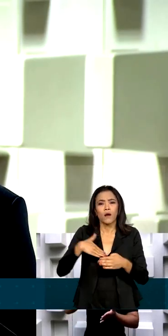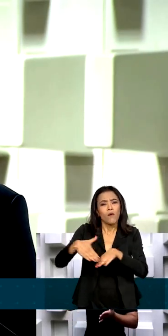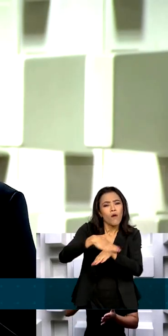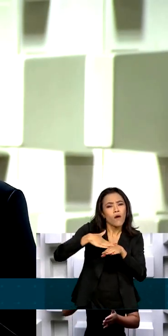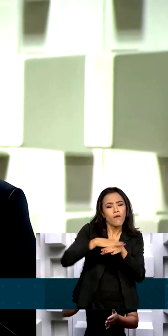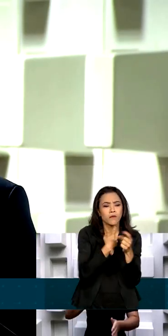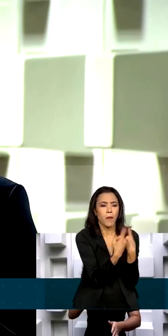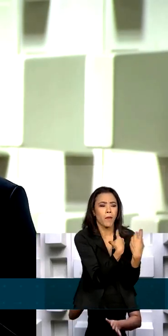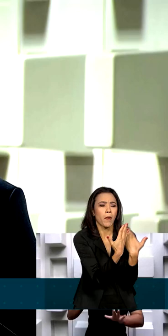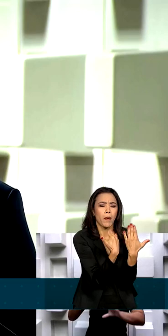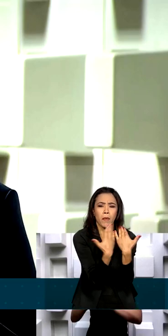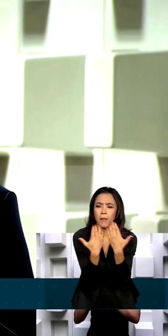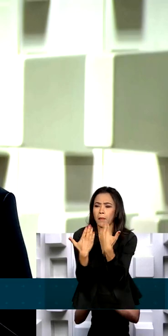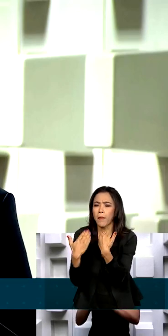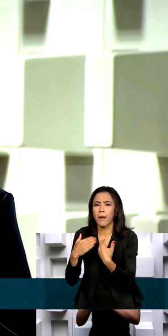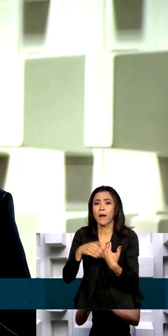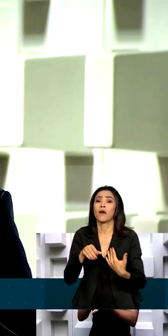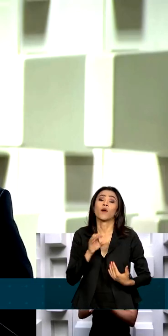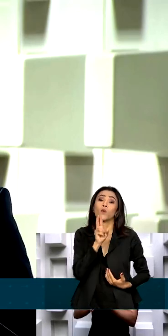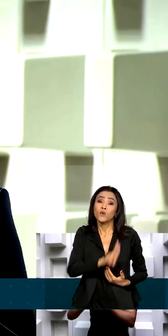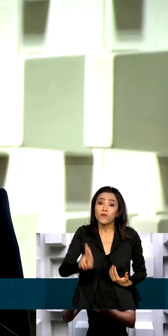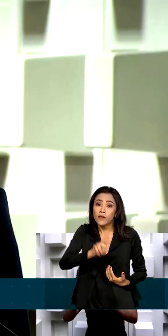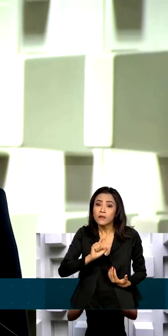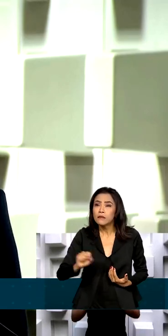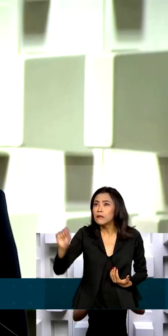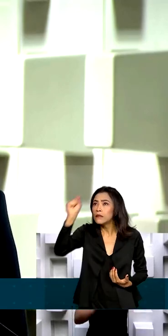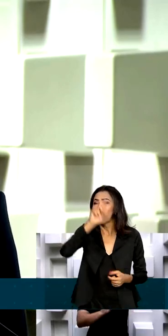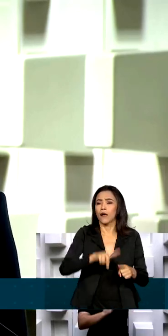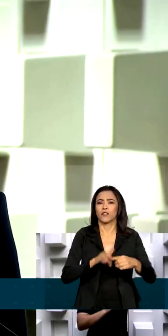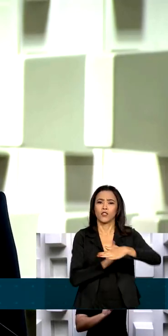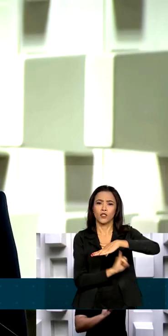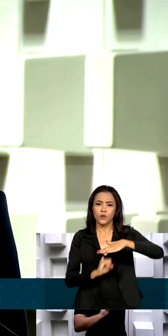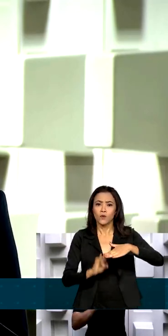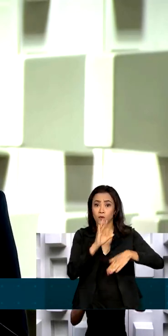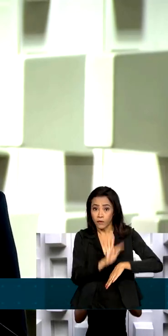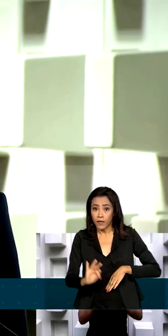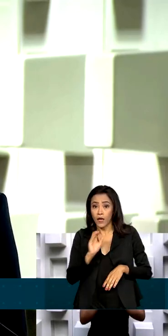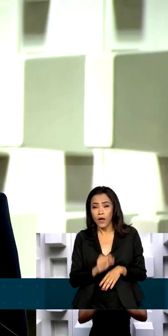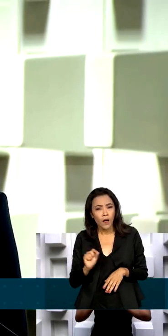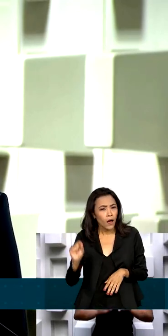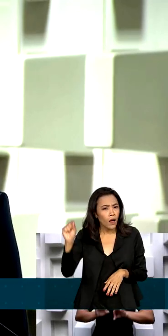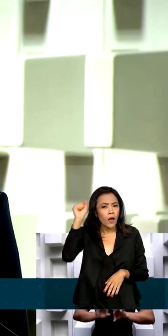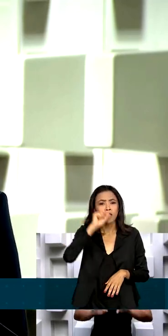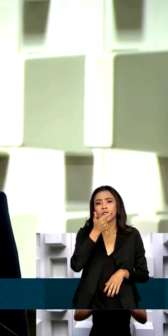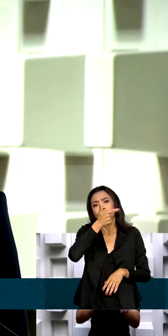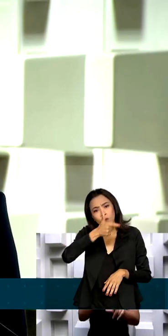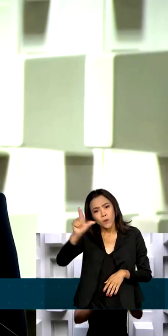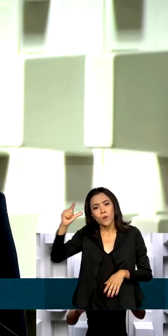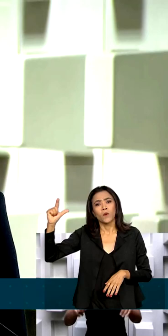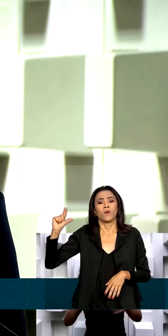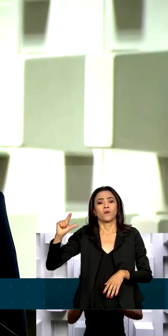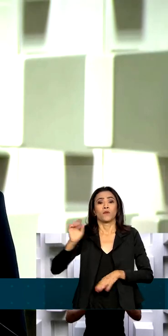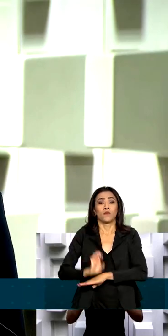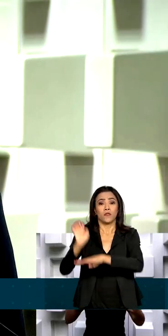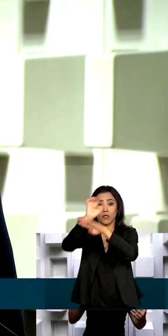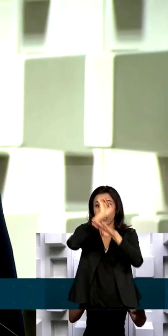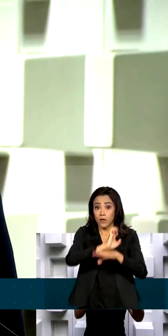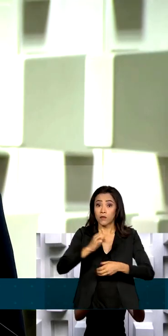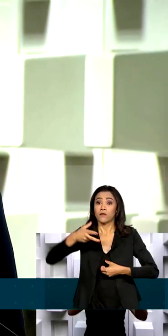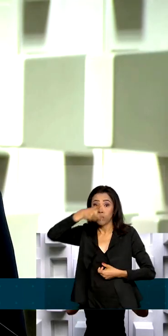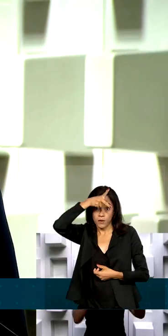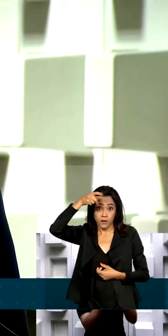universidades, institutos federais, organizações não governamentais que trabalham com a educação, estados e